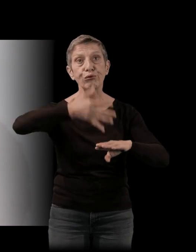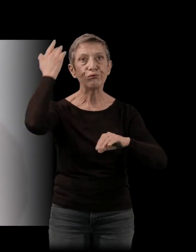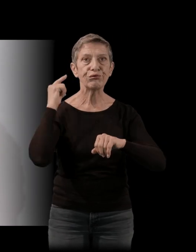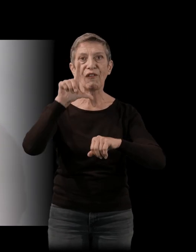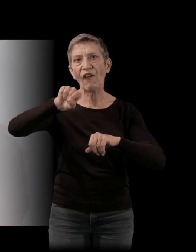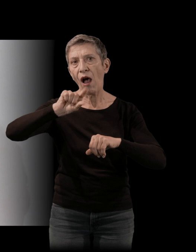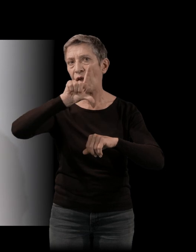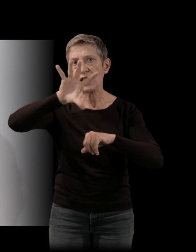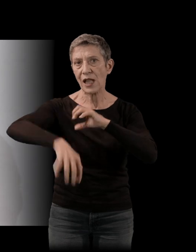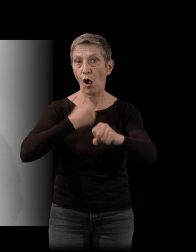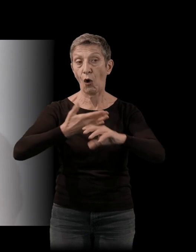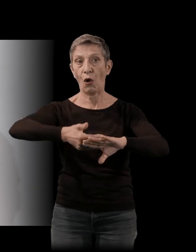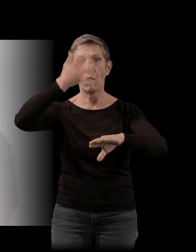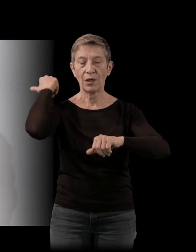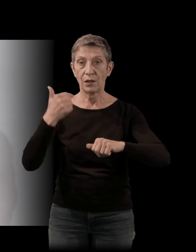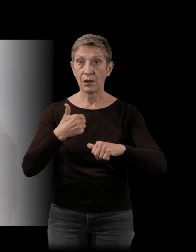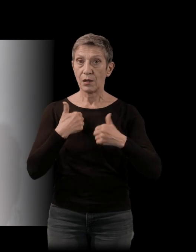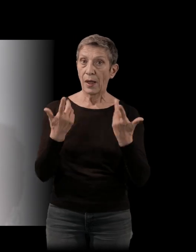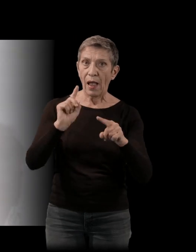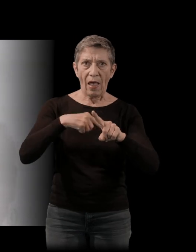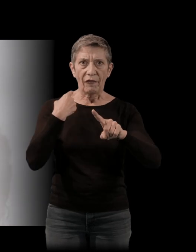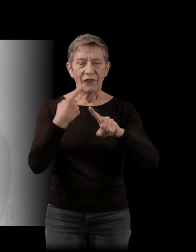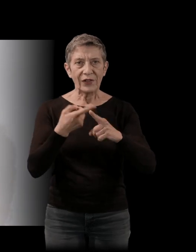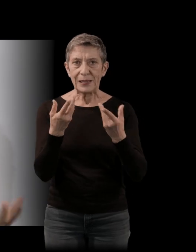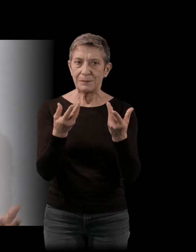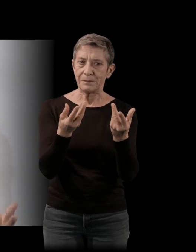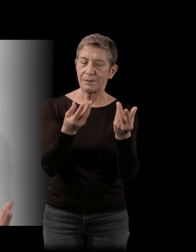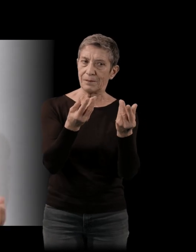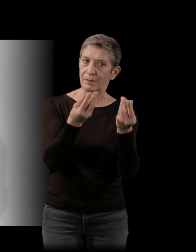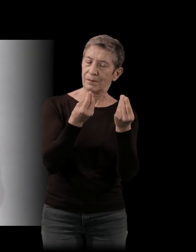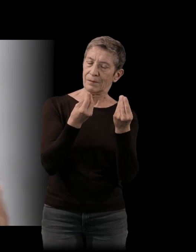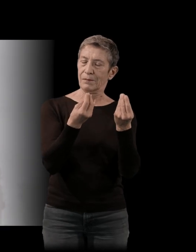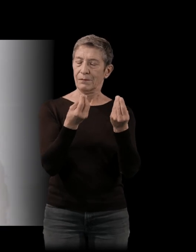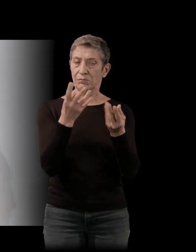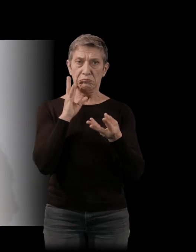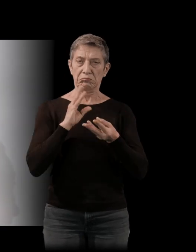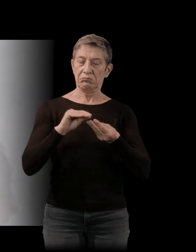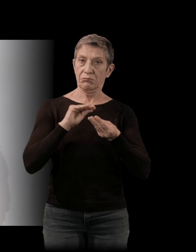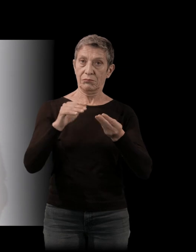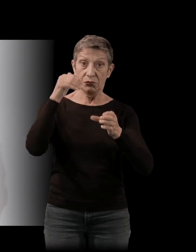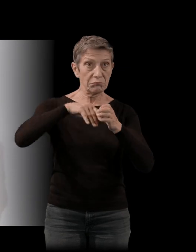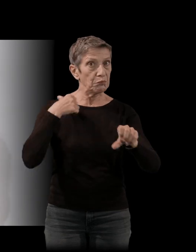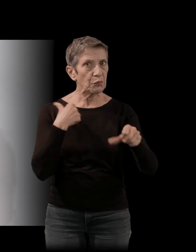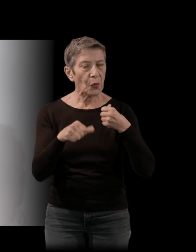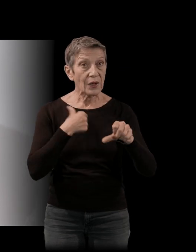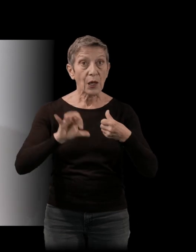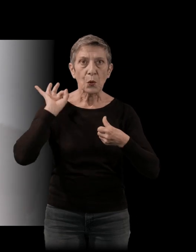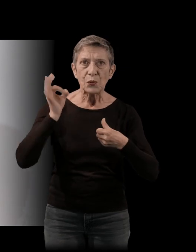j'ai été étonnée par son aspect à la fois assez moderne et puis complètement onirique, très humaniste aussi.